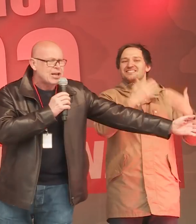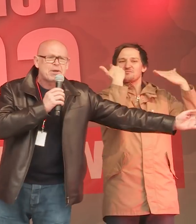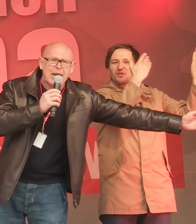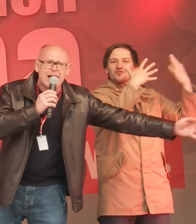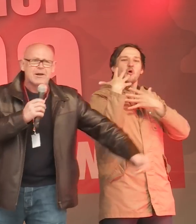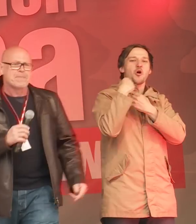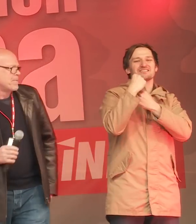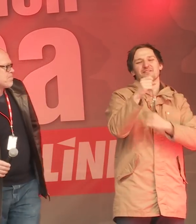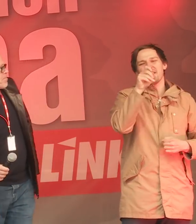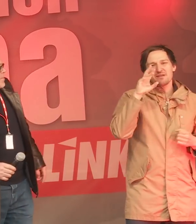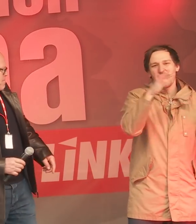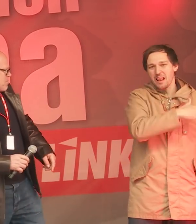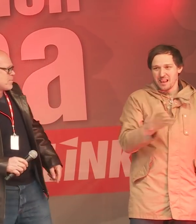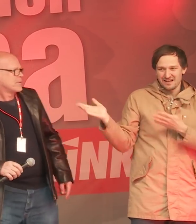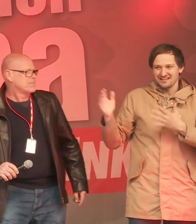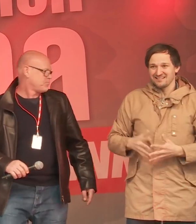Es schleppt in die Hölle!